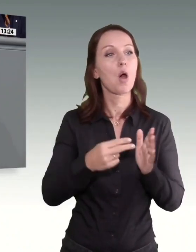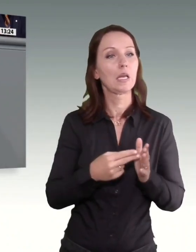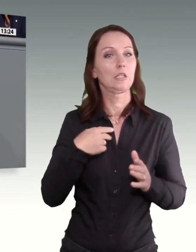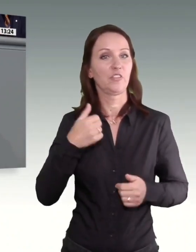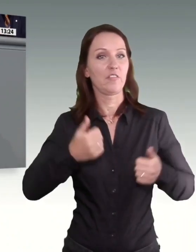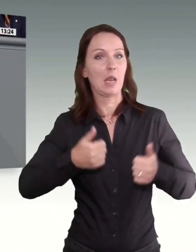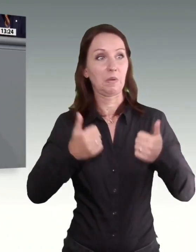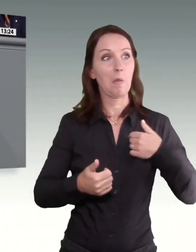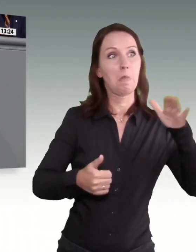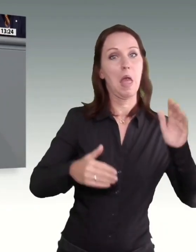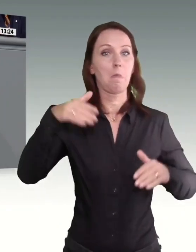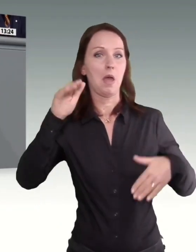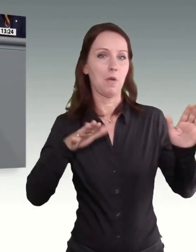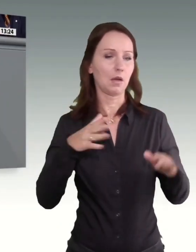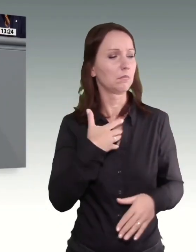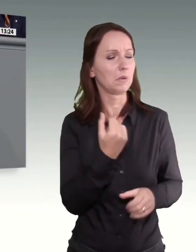und Kollegen, da machen wir nicht mit.